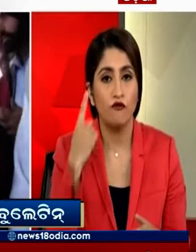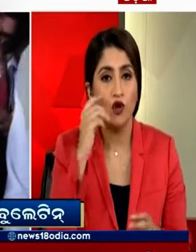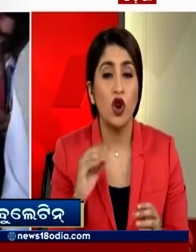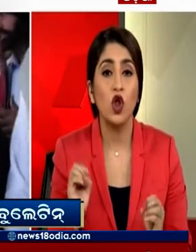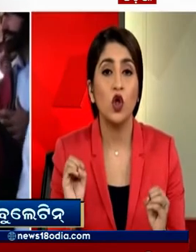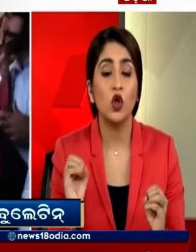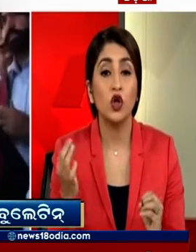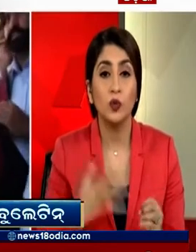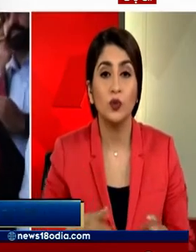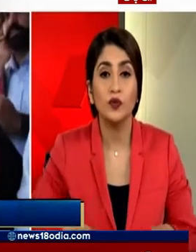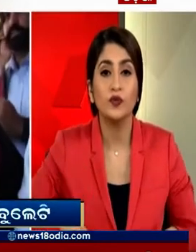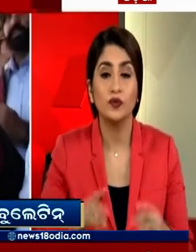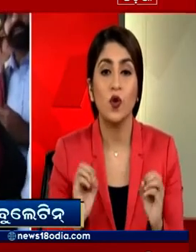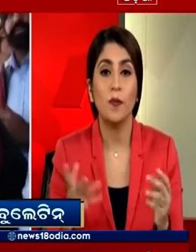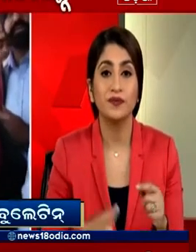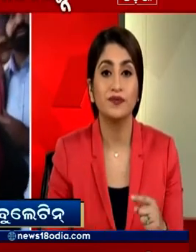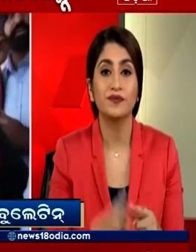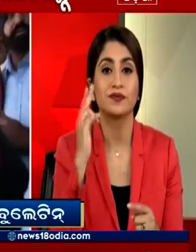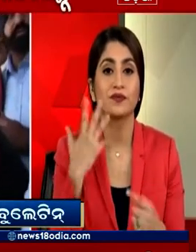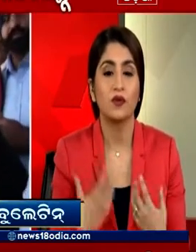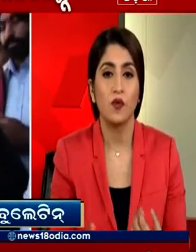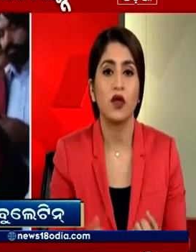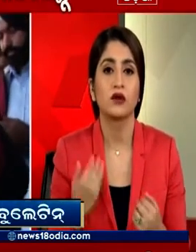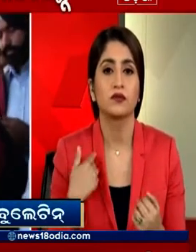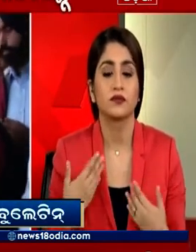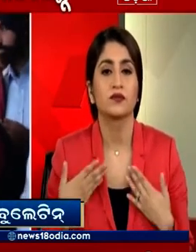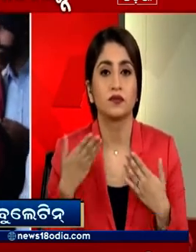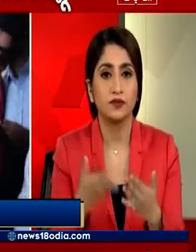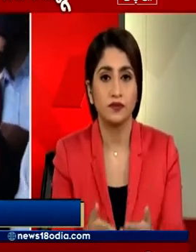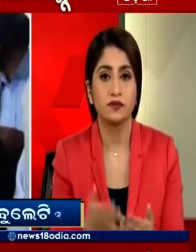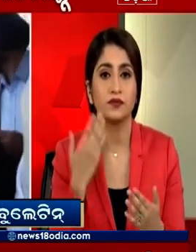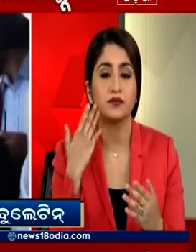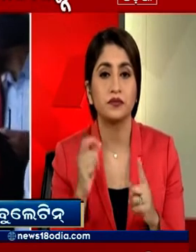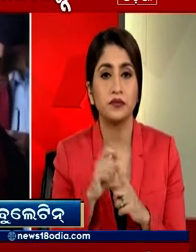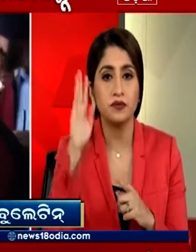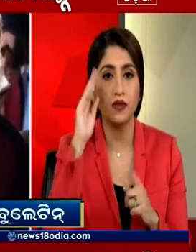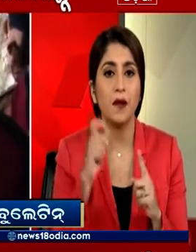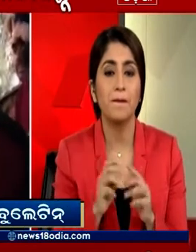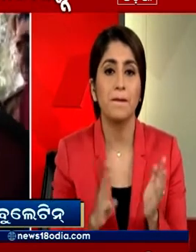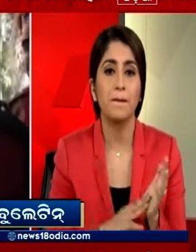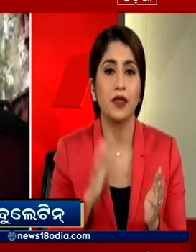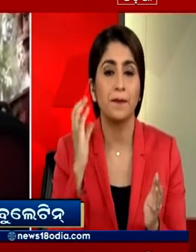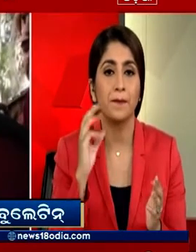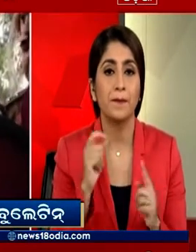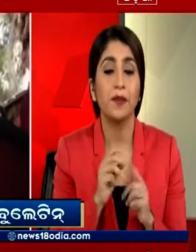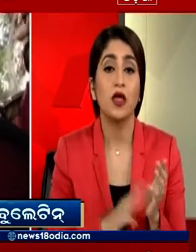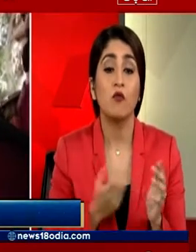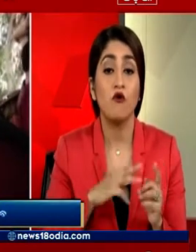कॉरिडोर के उद्खाटन कारिक्रम में शामिल होने के लिए सिद्धू को पाकिस्तान के प्रधार मंतरी इम्रान खान ने नियोता भेजा है